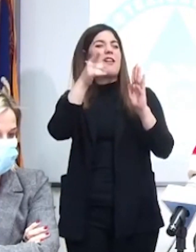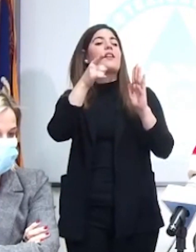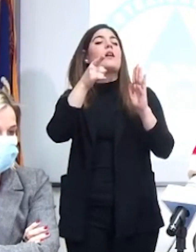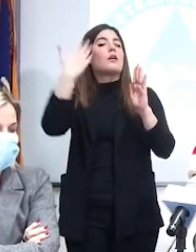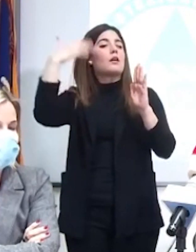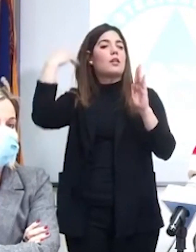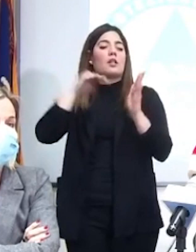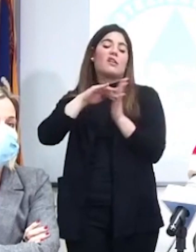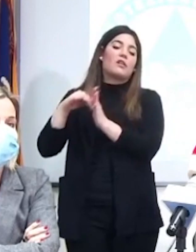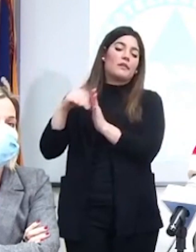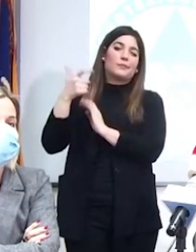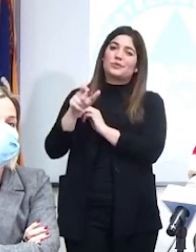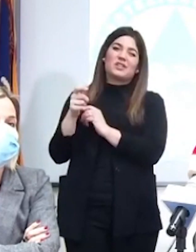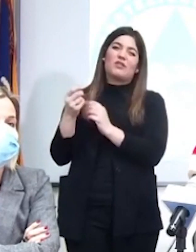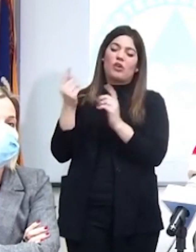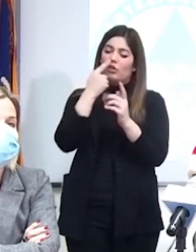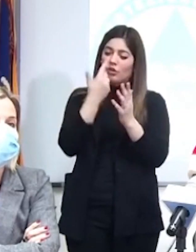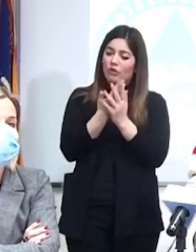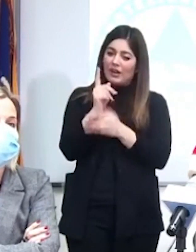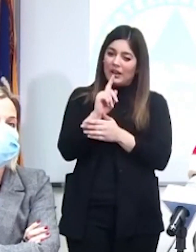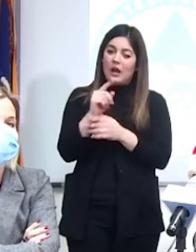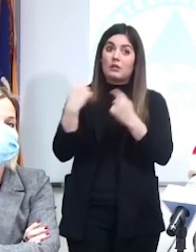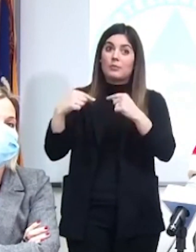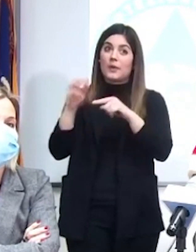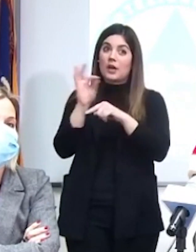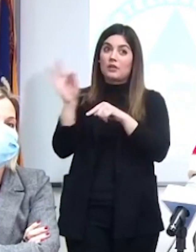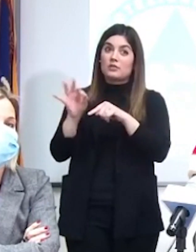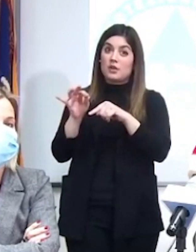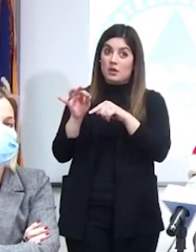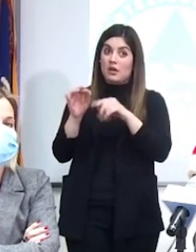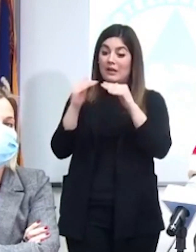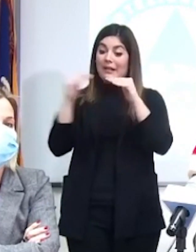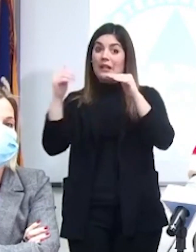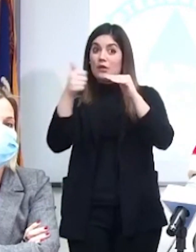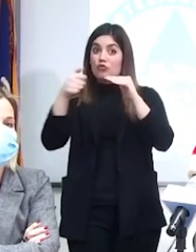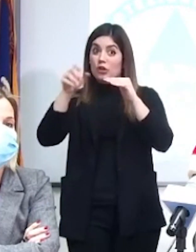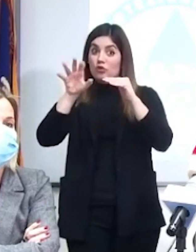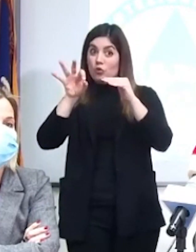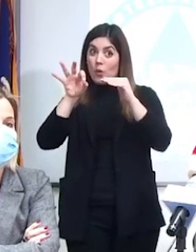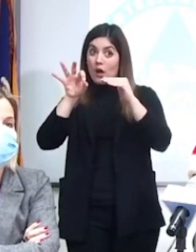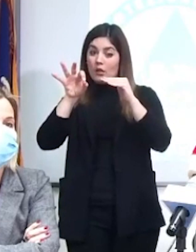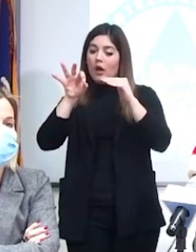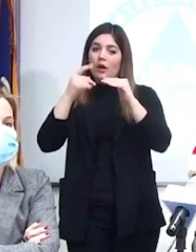numero dei tamponi, si parlava di un'incidenza soglia di 150. Noi siamo a 113.